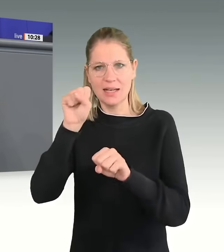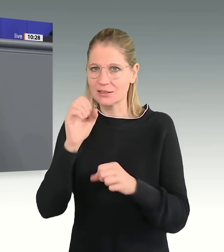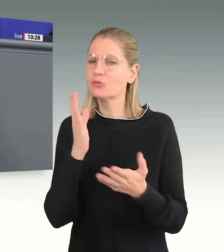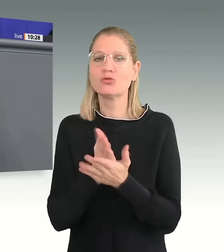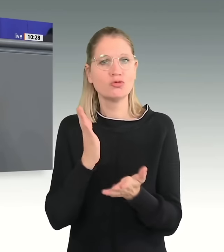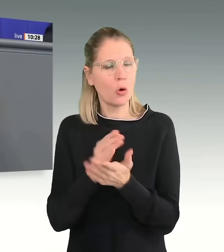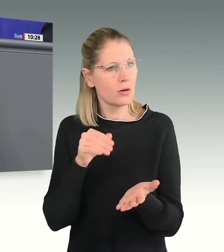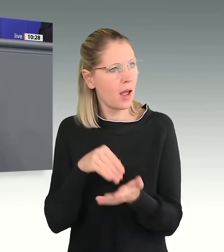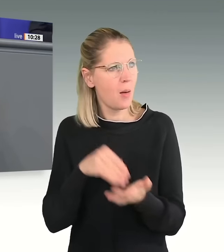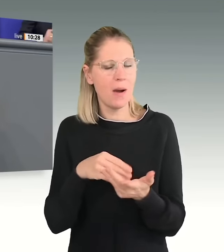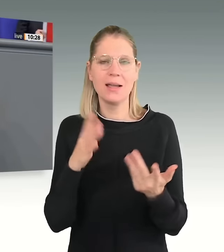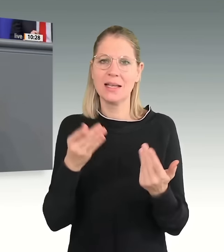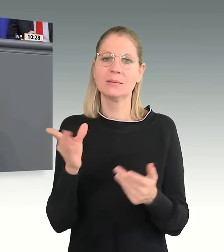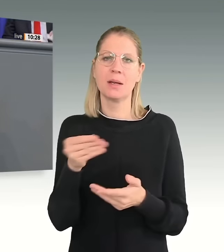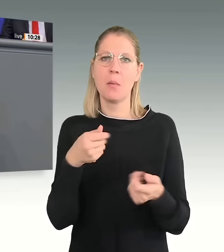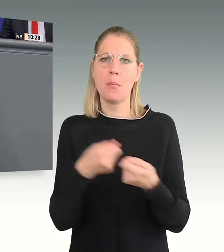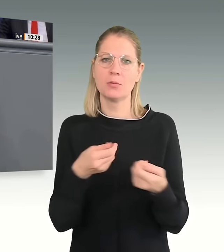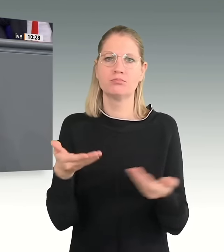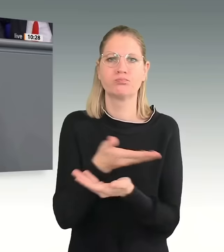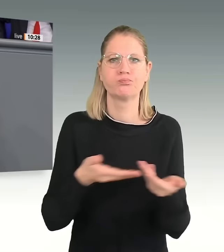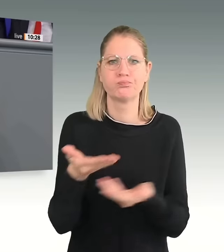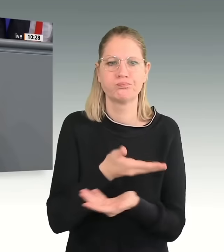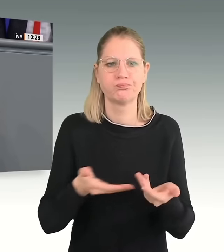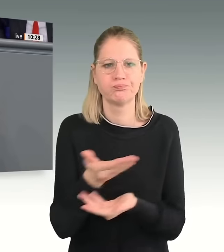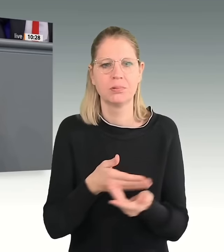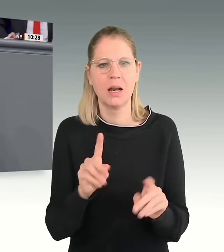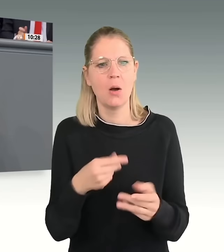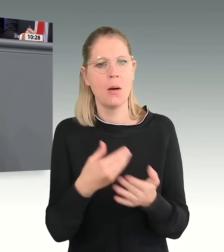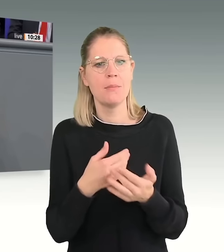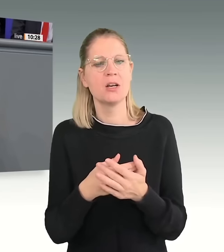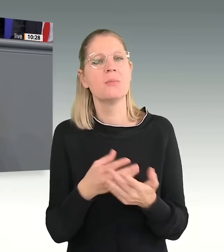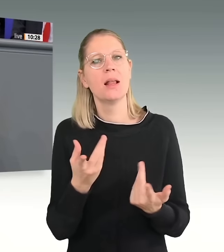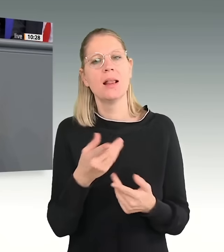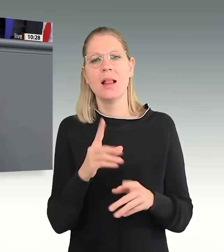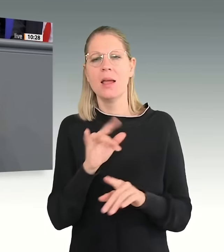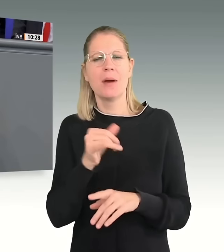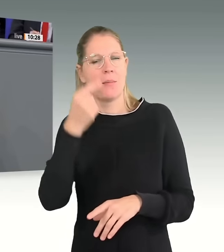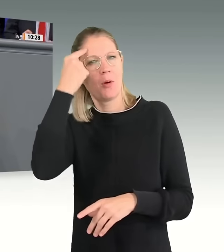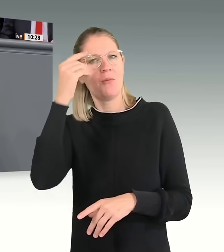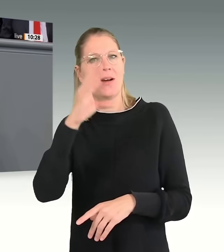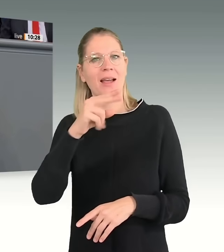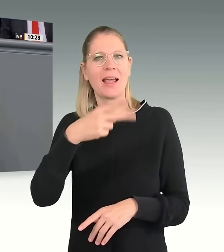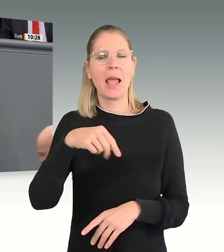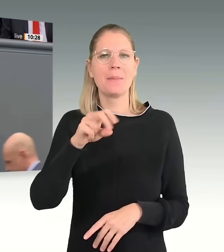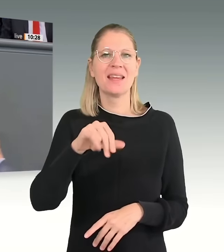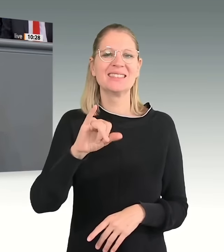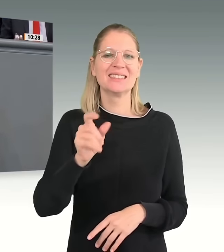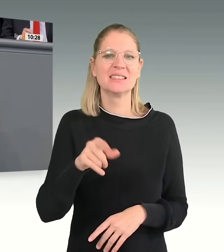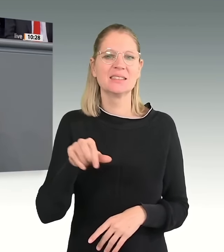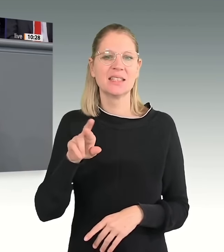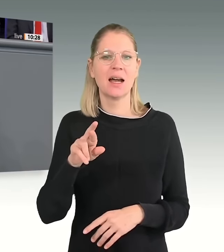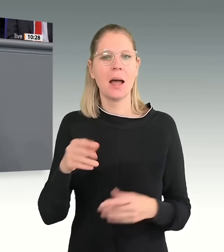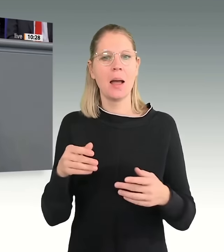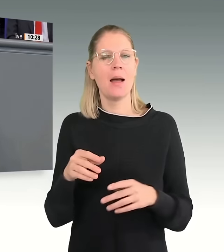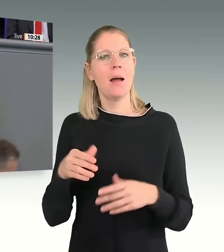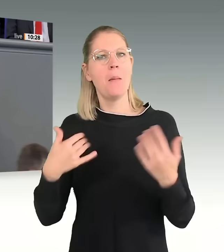einigen Monaten immer wieder eine Zeile der Chemnitzer Bandkraftklub im Kopf, wenn ich Ihnen so zuhöre, ich zitiere. Oder gibt die Schuld